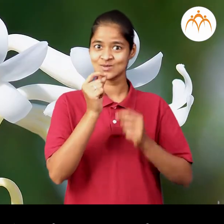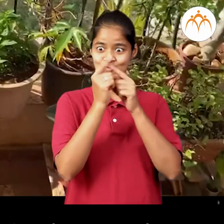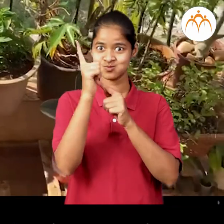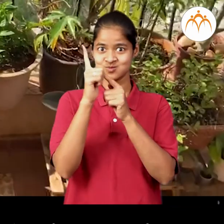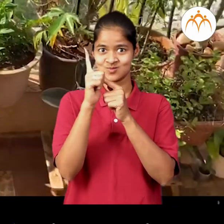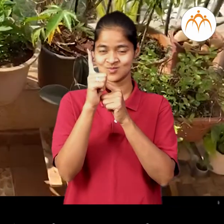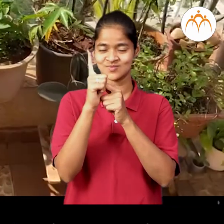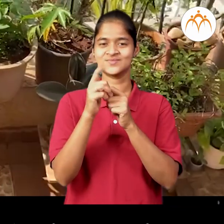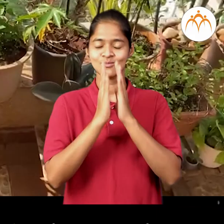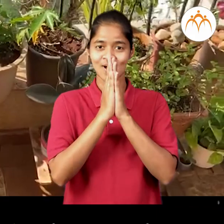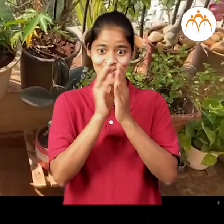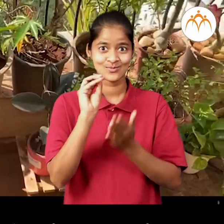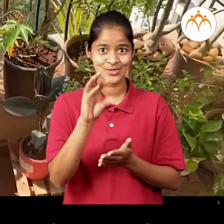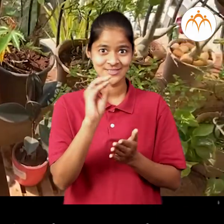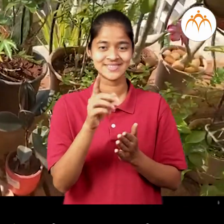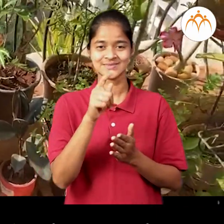तुल सही आहे बरका